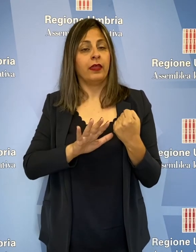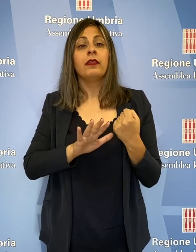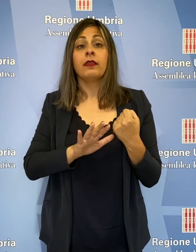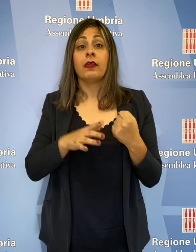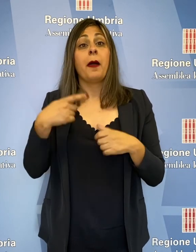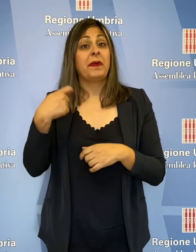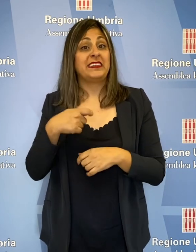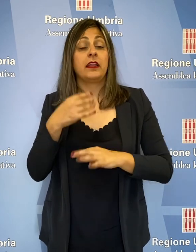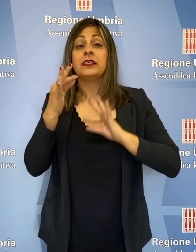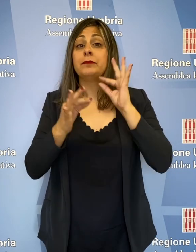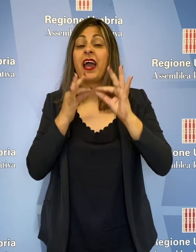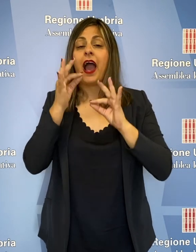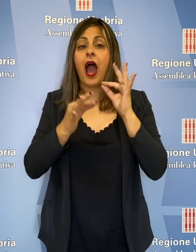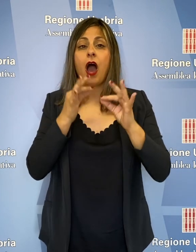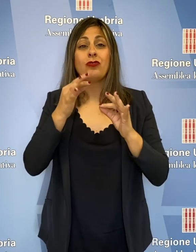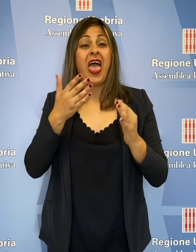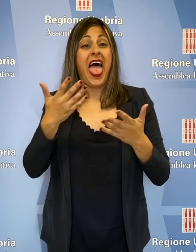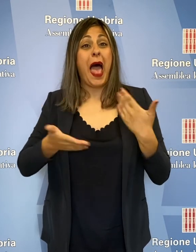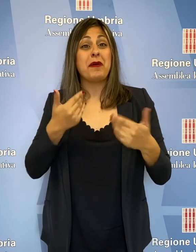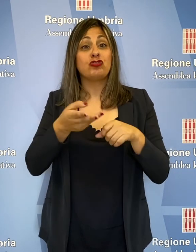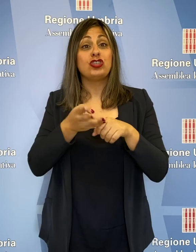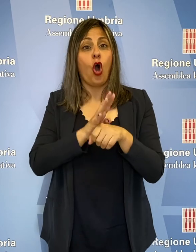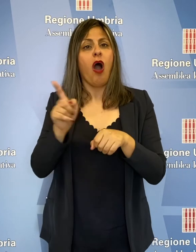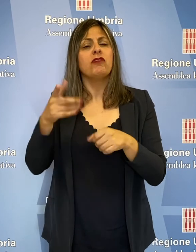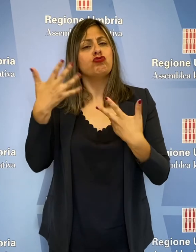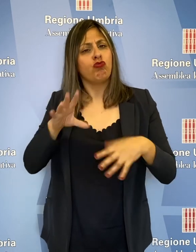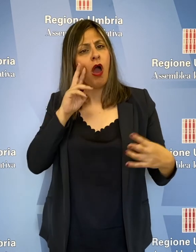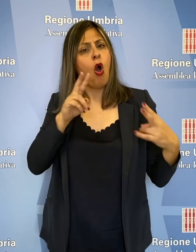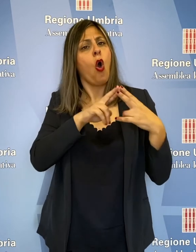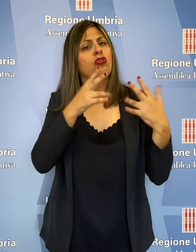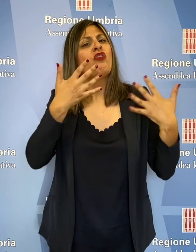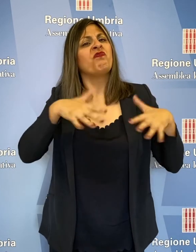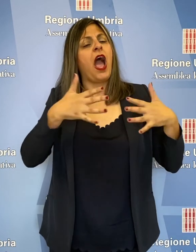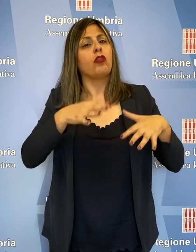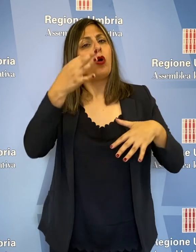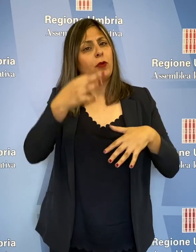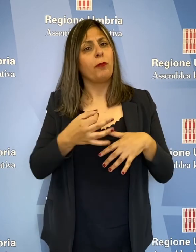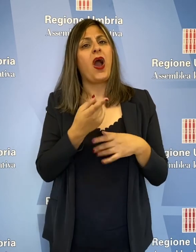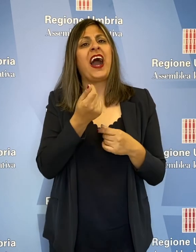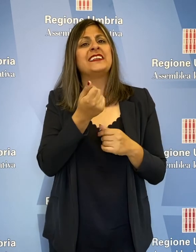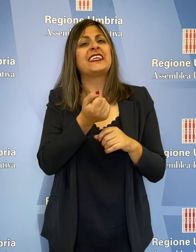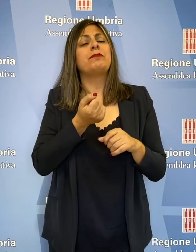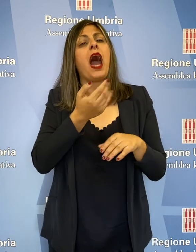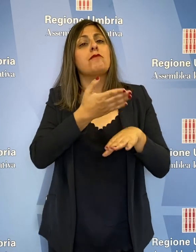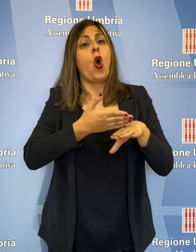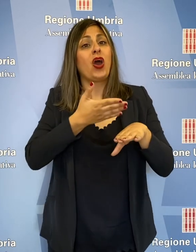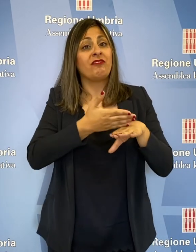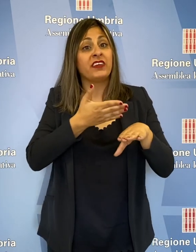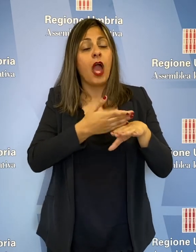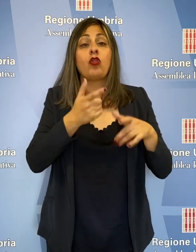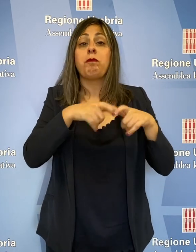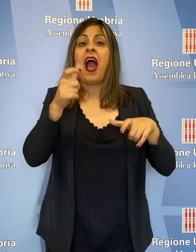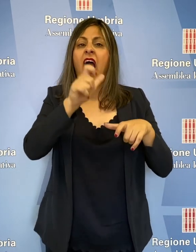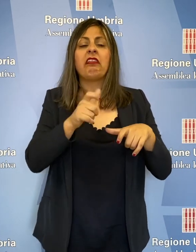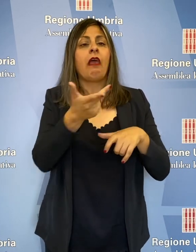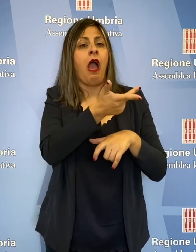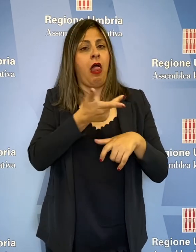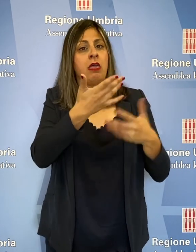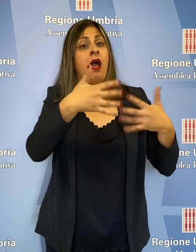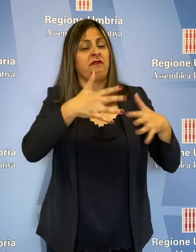si è incontrata con la Cassa di risparmio di Orvieto e la Banca d'Italia e che il rapporto con quest'ultima è stato molto proficuo,